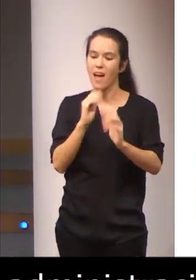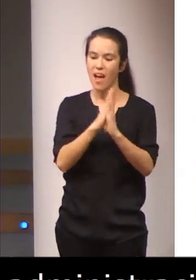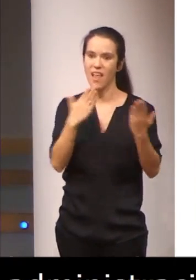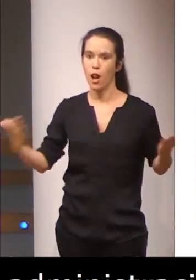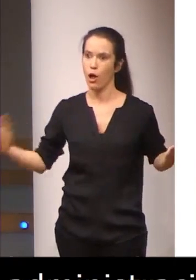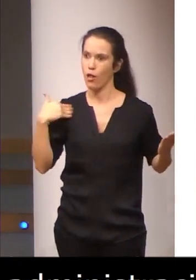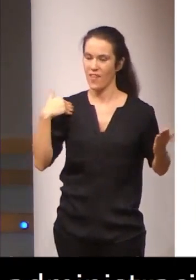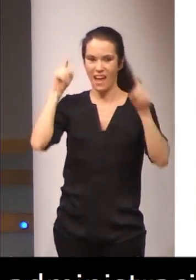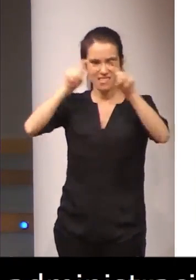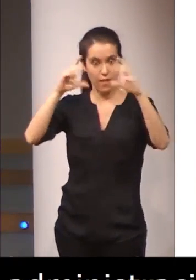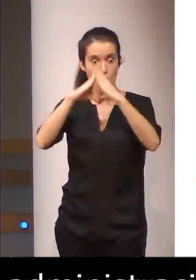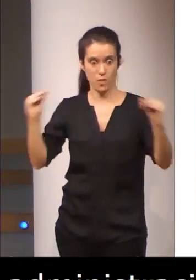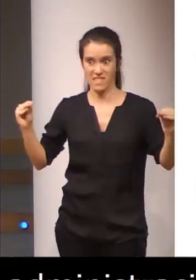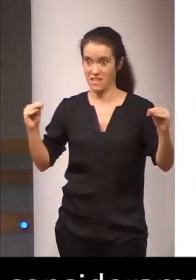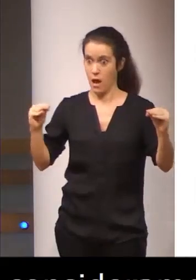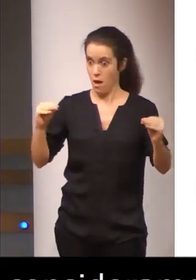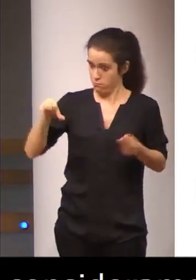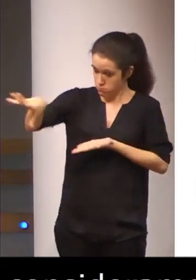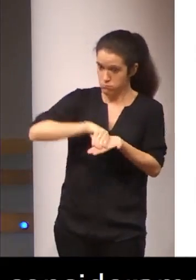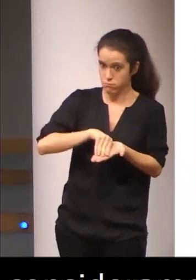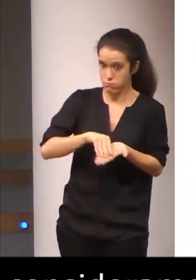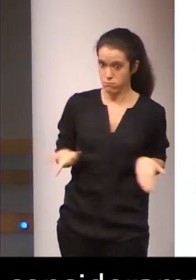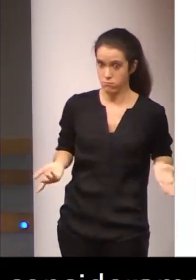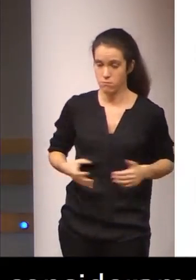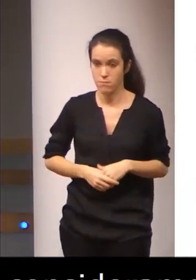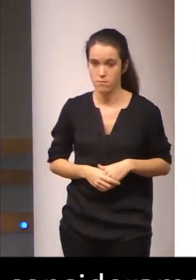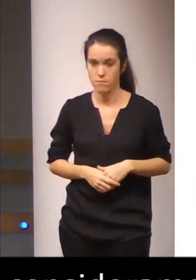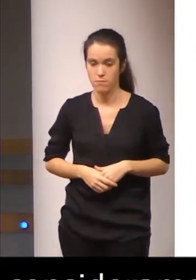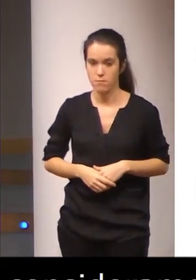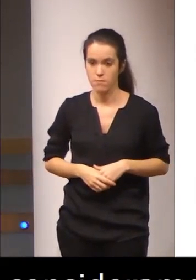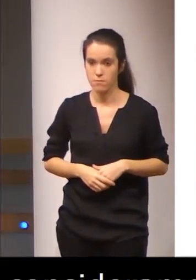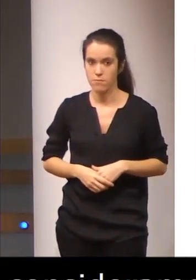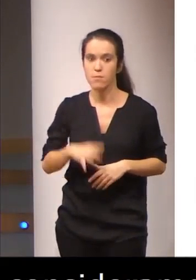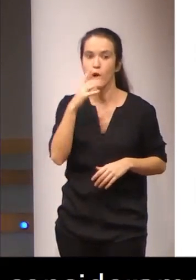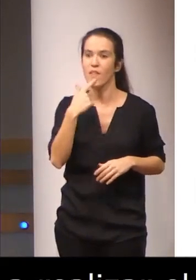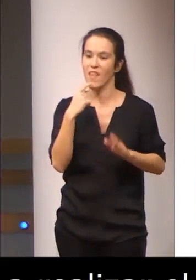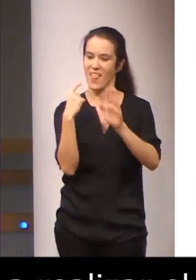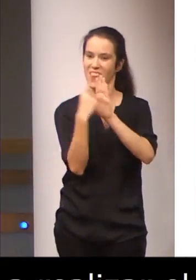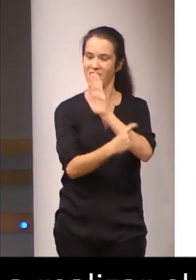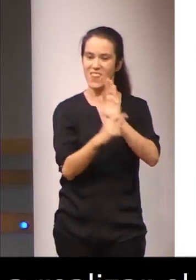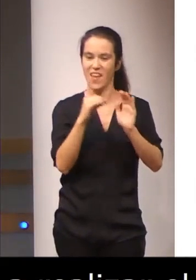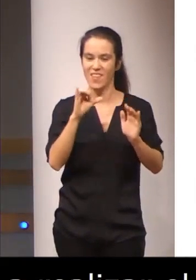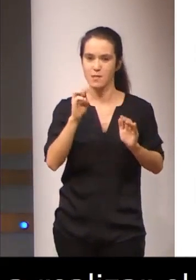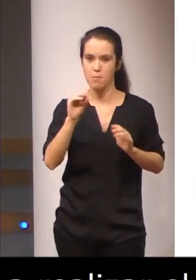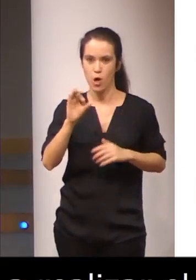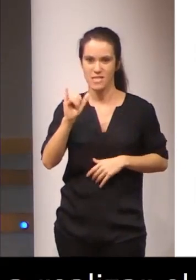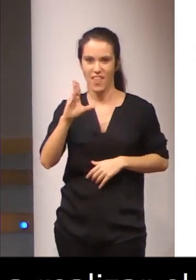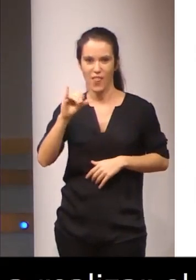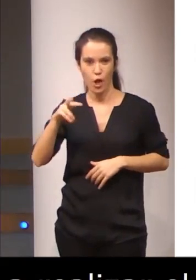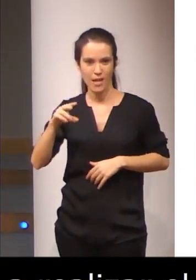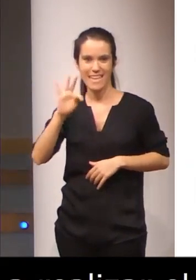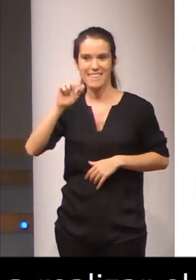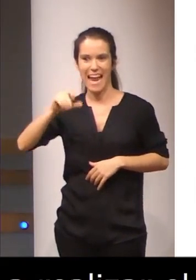tal y como dice la disposición transitoria quinta de la ley 2007,